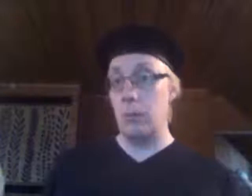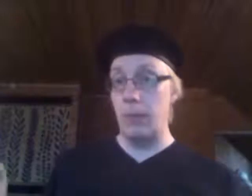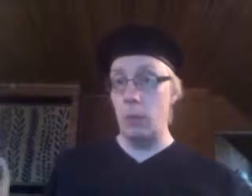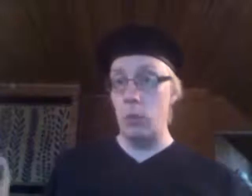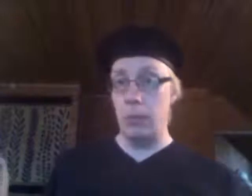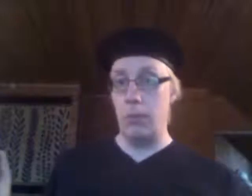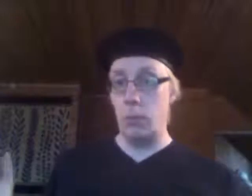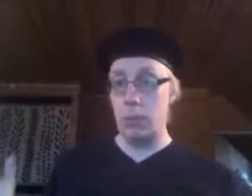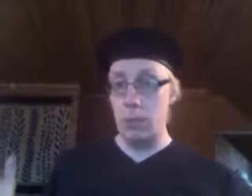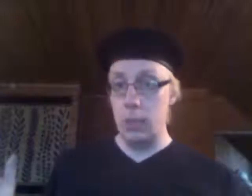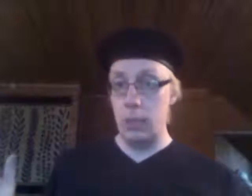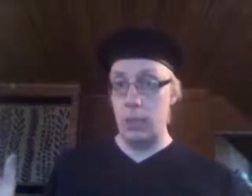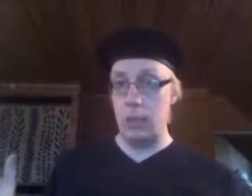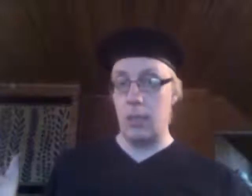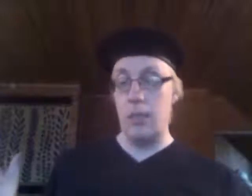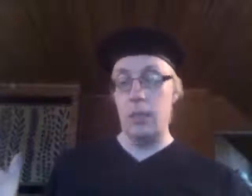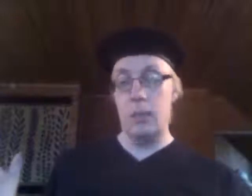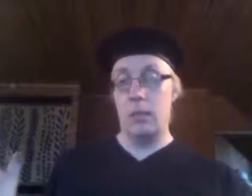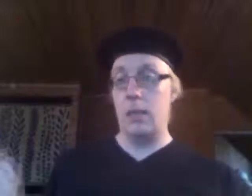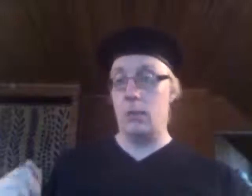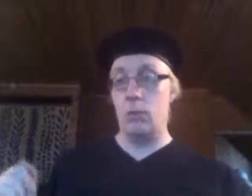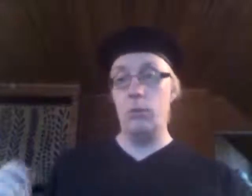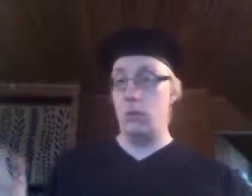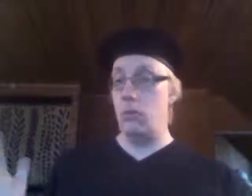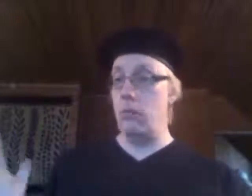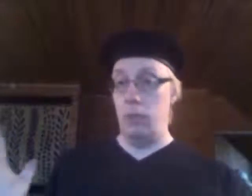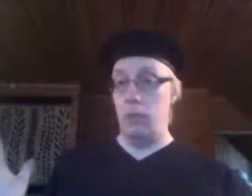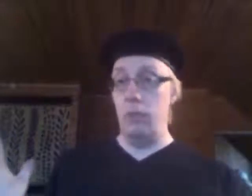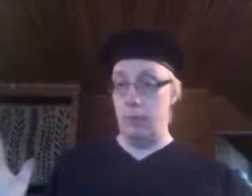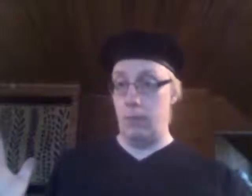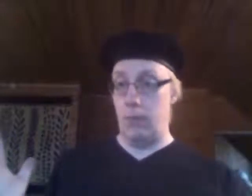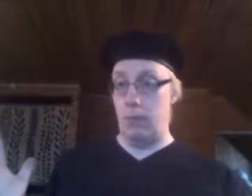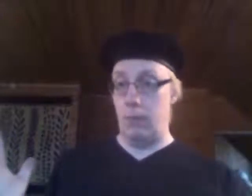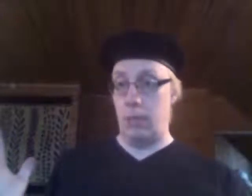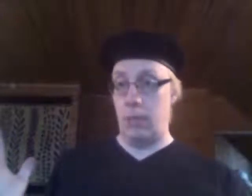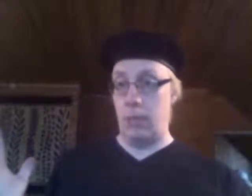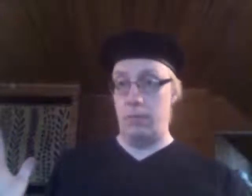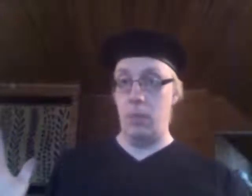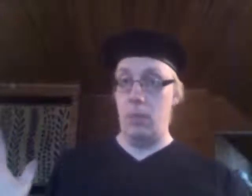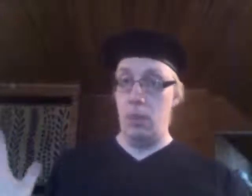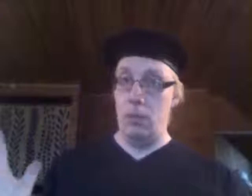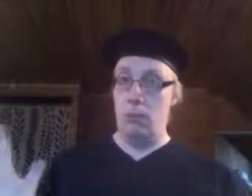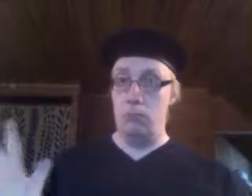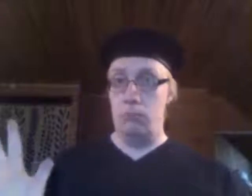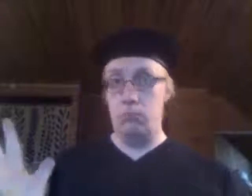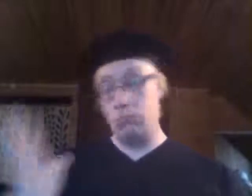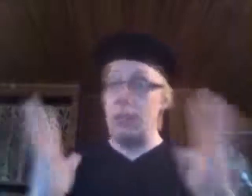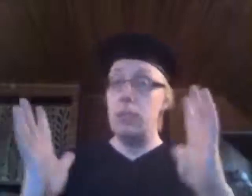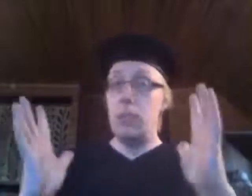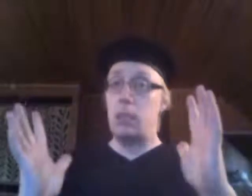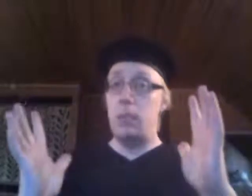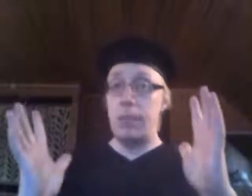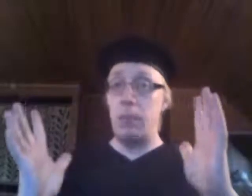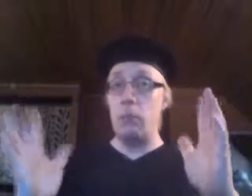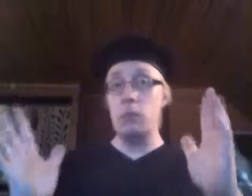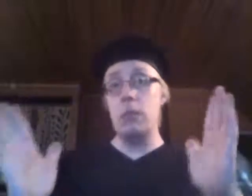vielä muutama vuosi sitten. Että tämähän on hyvin, hyvin, hyvin vakava paikka. Tässä tietenkin pitää muistaa,